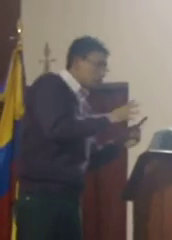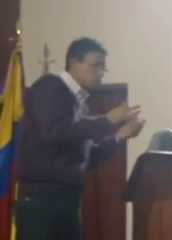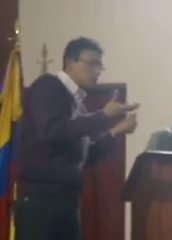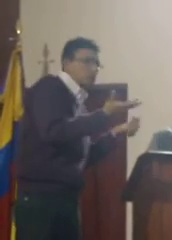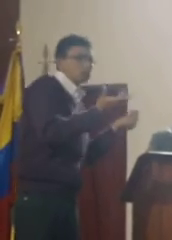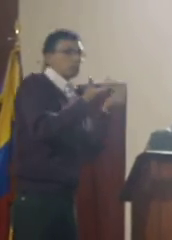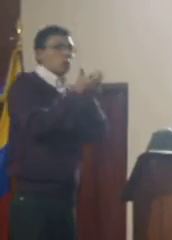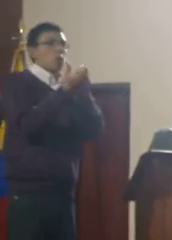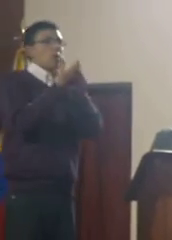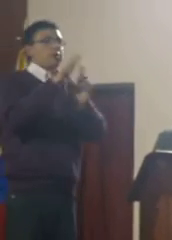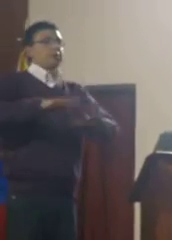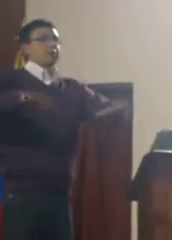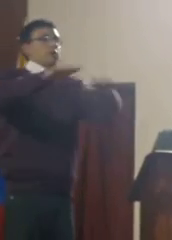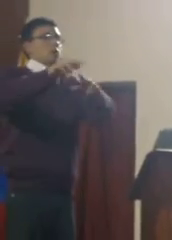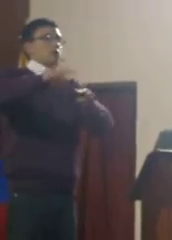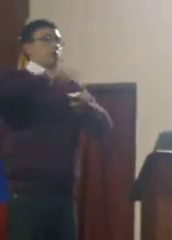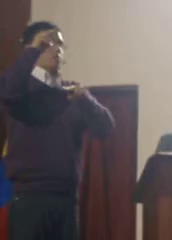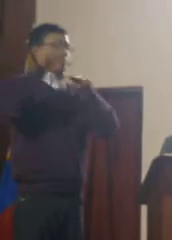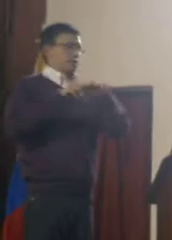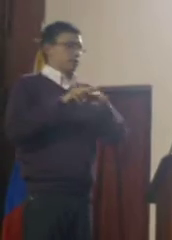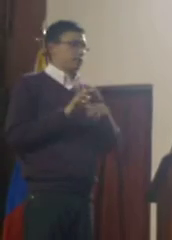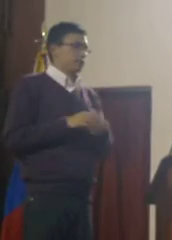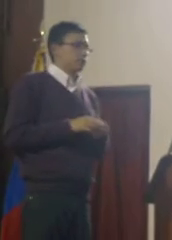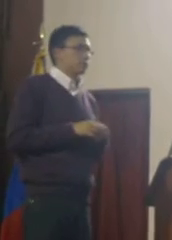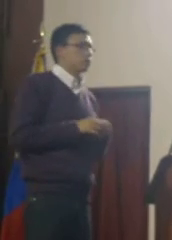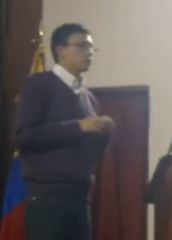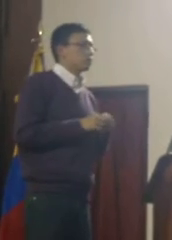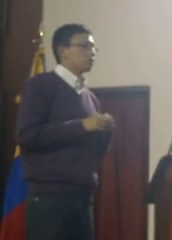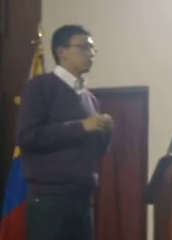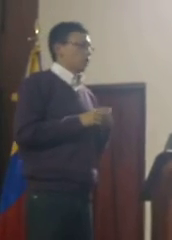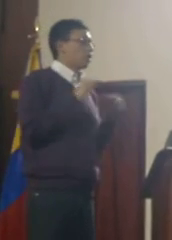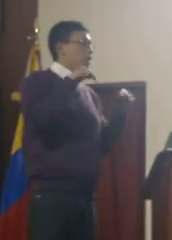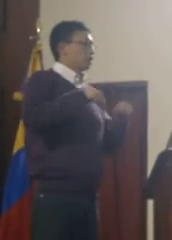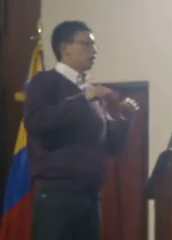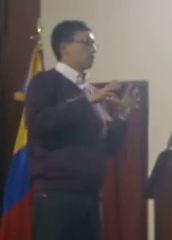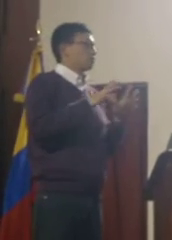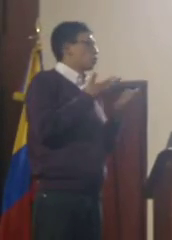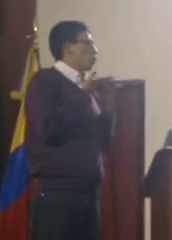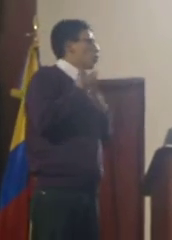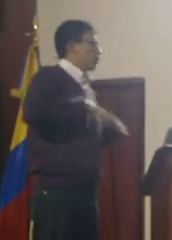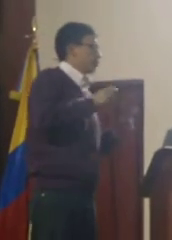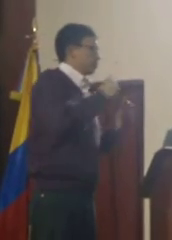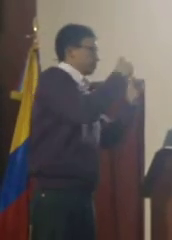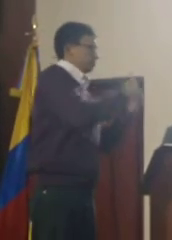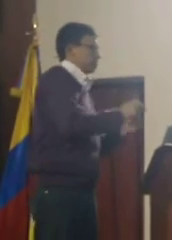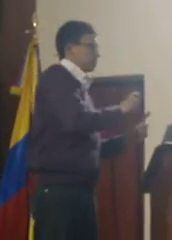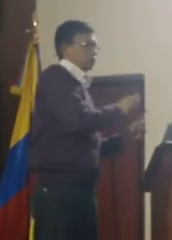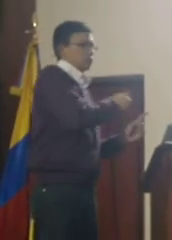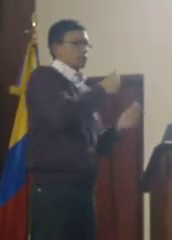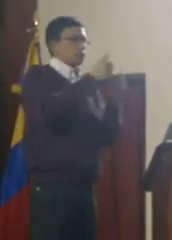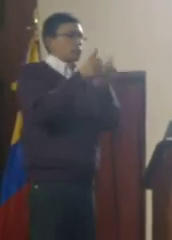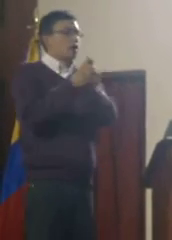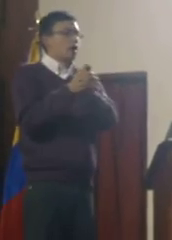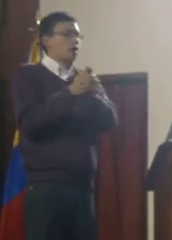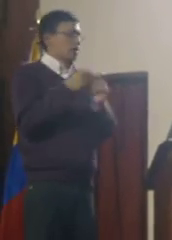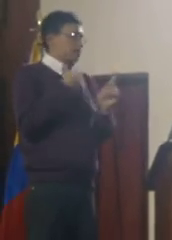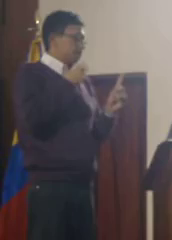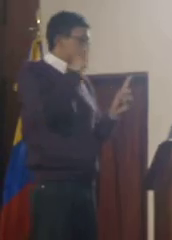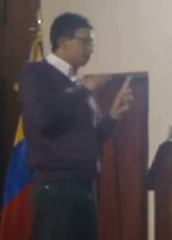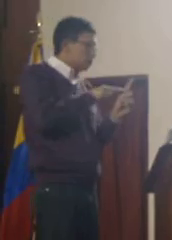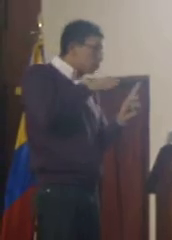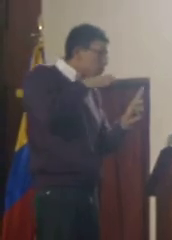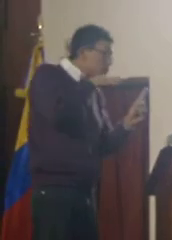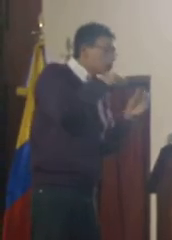derechos humanos. Entonces aquí vemos que entra cualquier tipo de discapacidad generado siempre desde una rehabilitación personalizada.